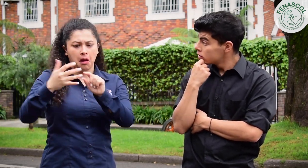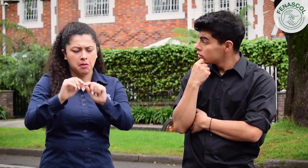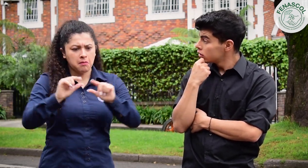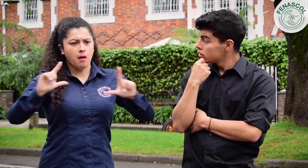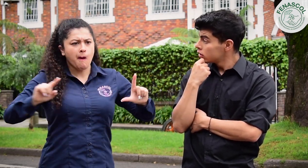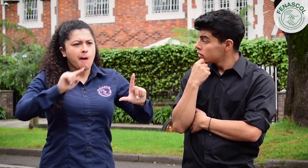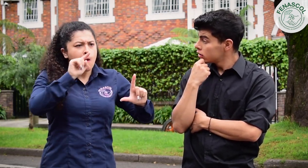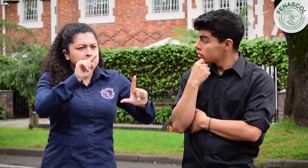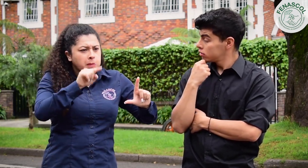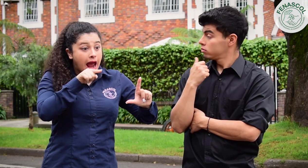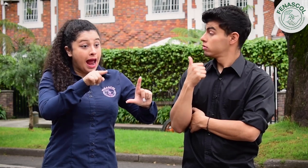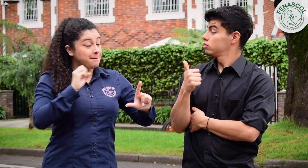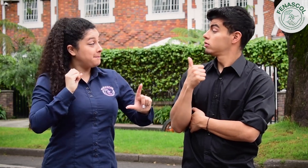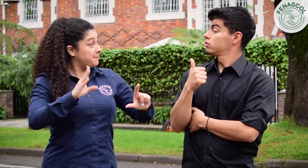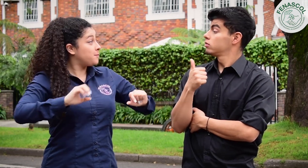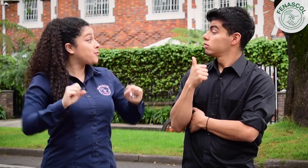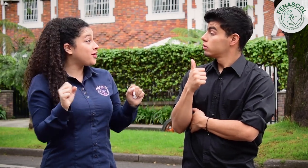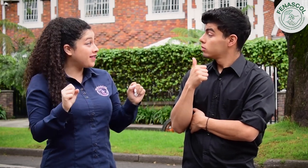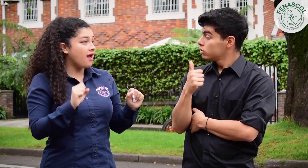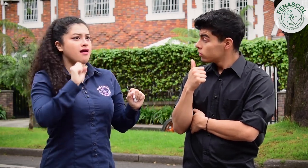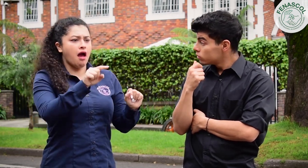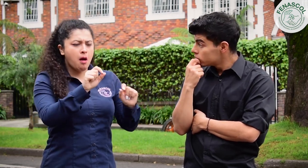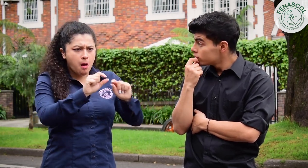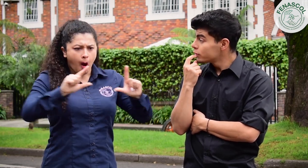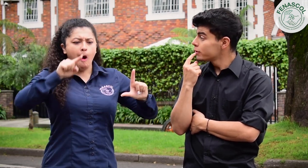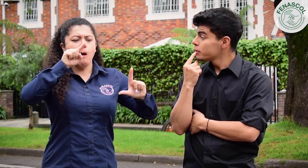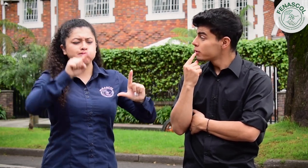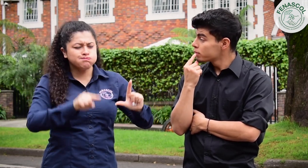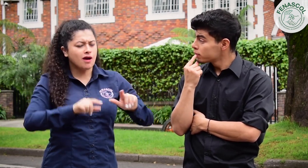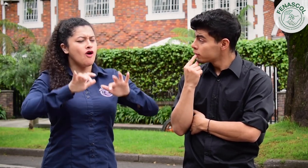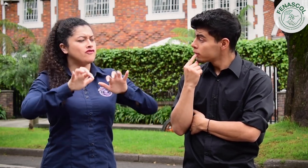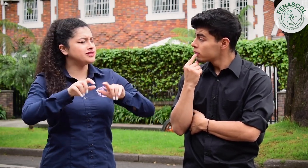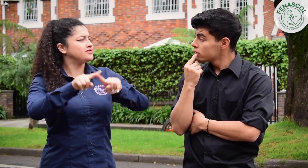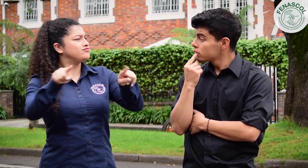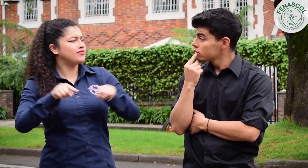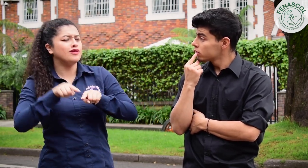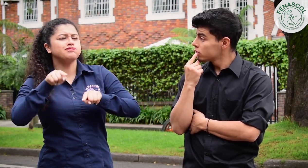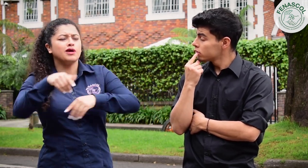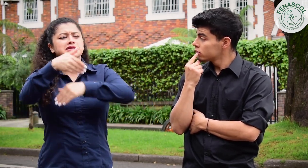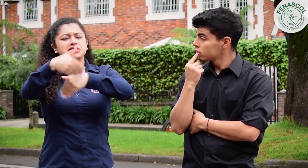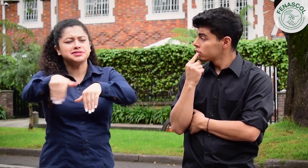aparecerá un listado. Da clic en la opción del Banco de Bogotá y allí te aparecerá toda la información.